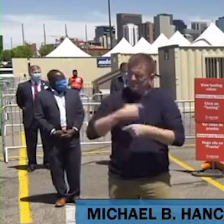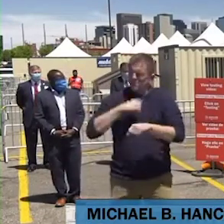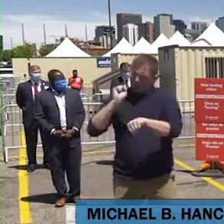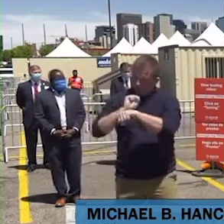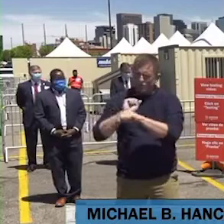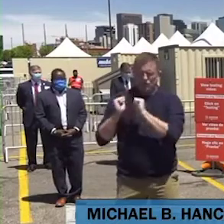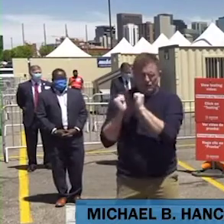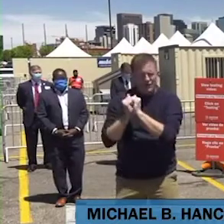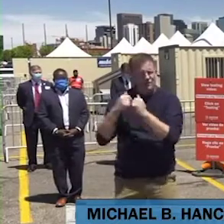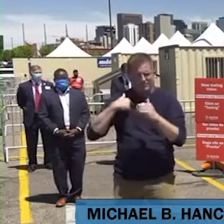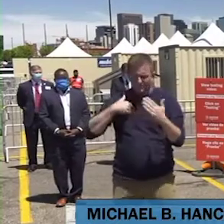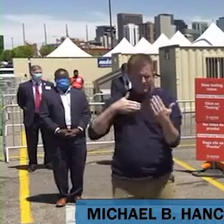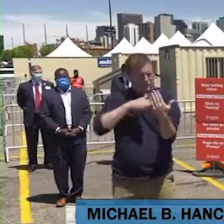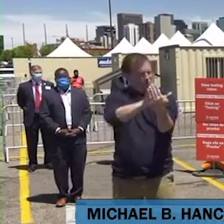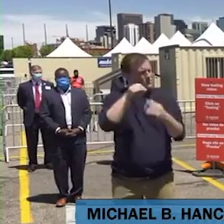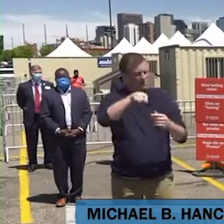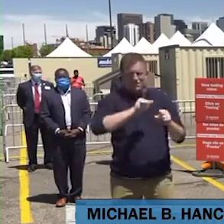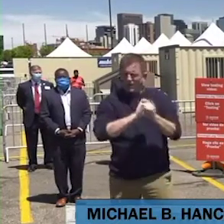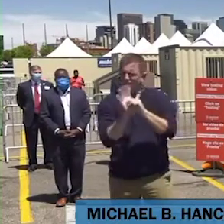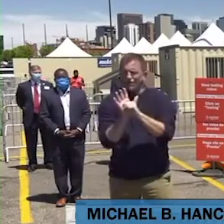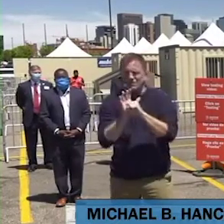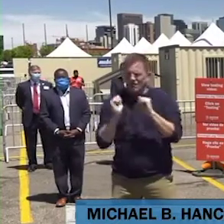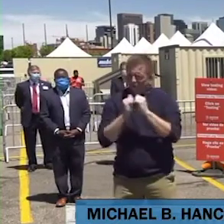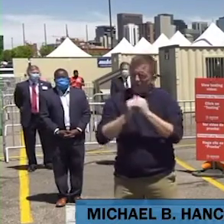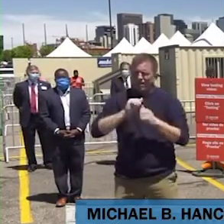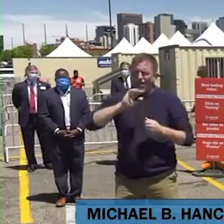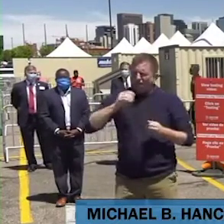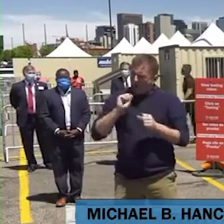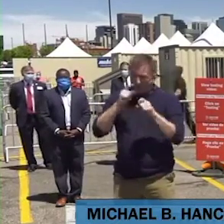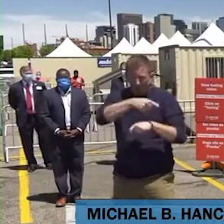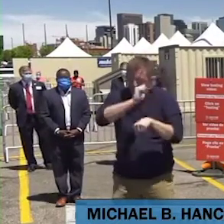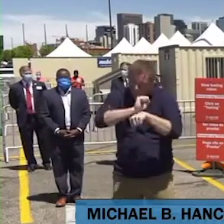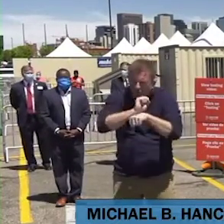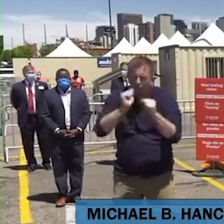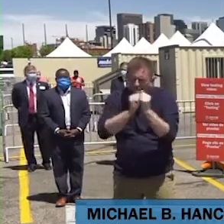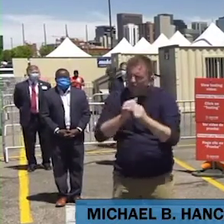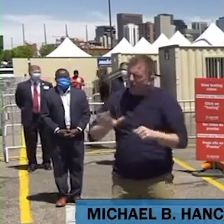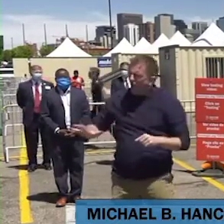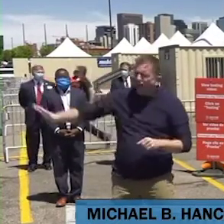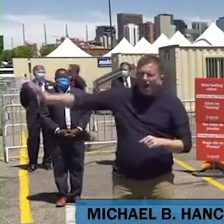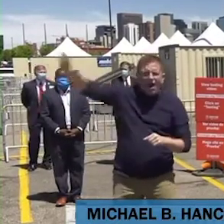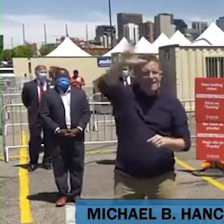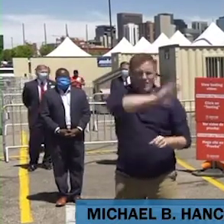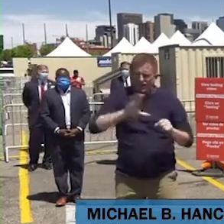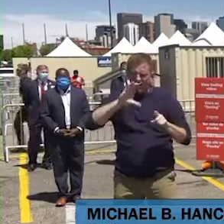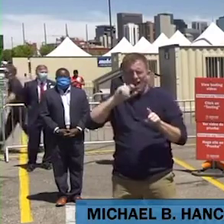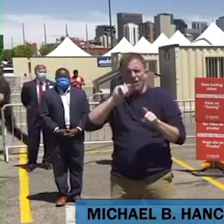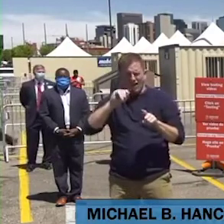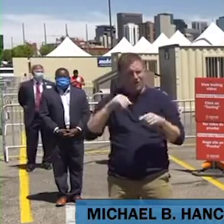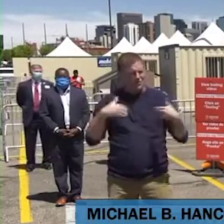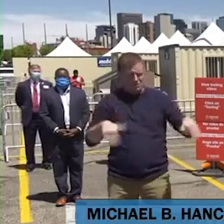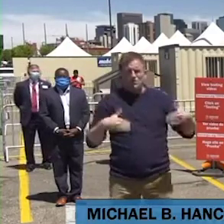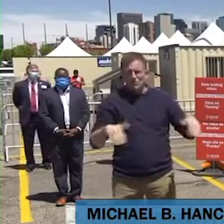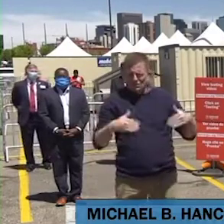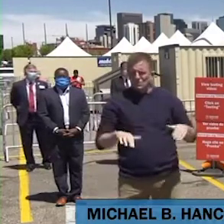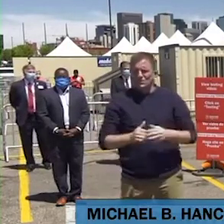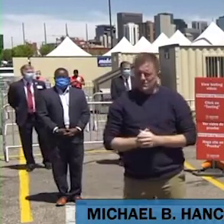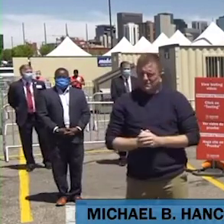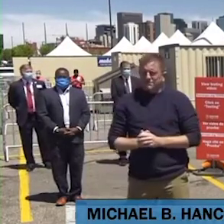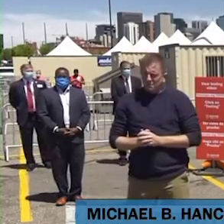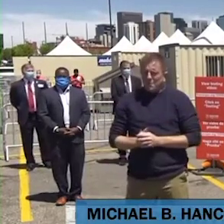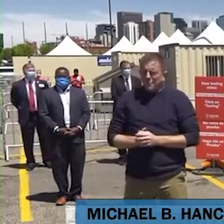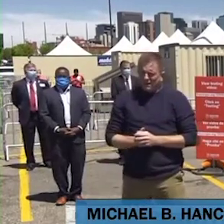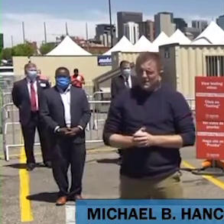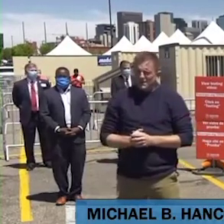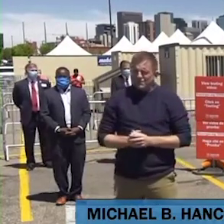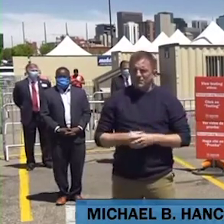y los condados en Colorado. Y cuando nuestra reapertura por etapas continúa, es muy importante que todos entiendan que